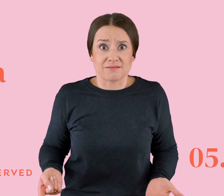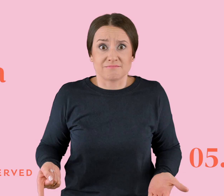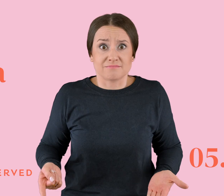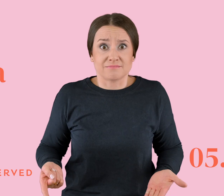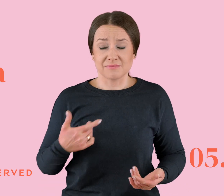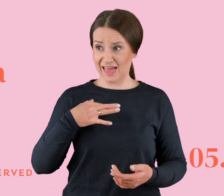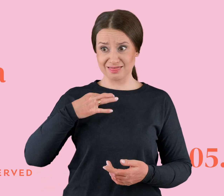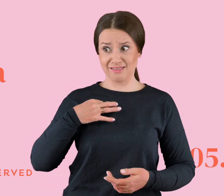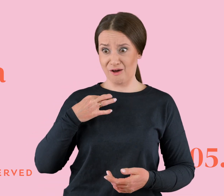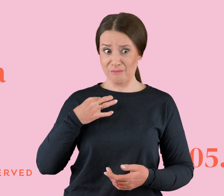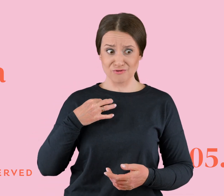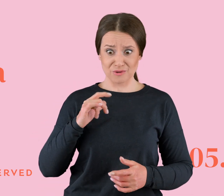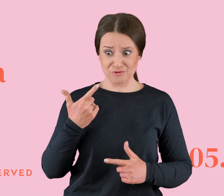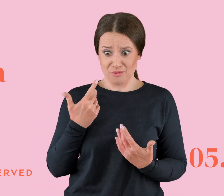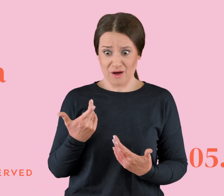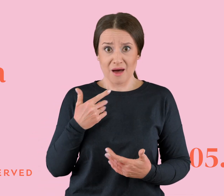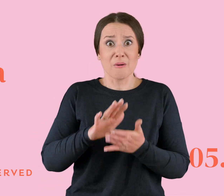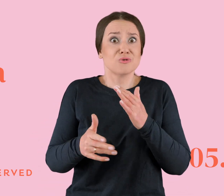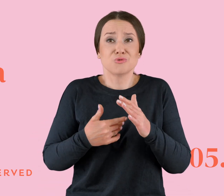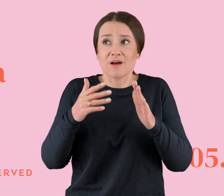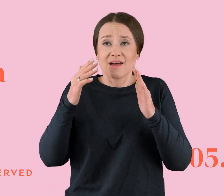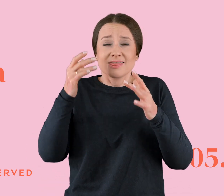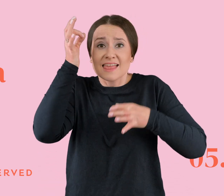ogóle co się odjebało, bo byłem po prostu szczęśliwa, że do mnie wróciła.